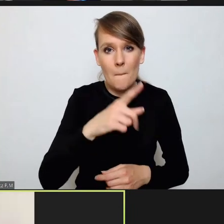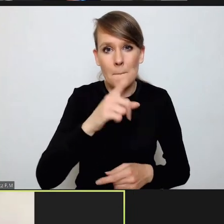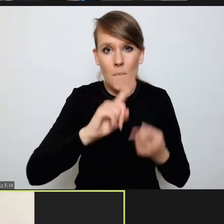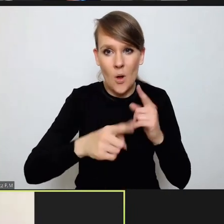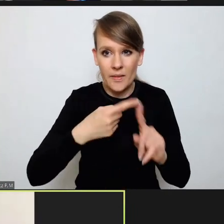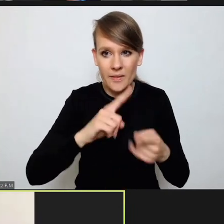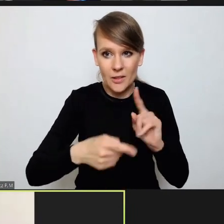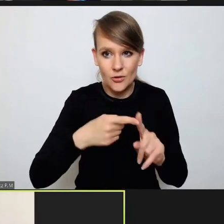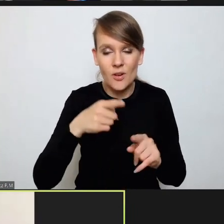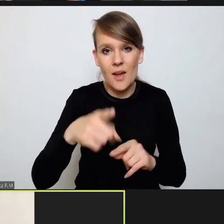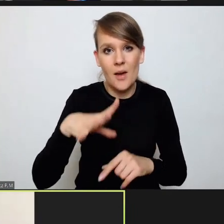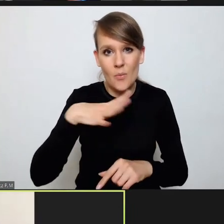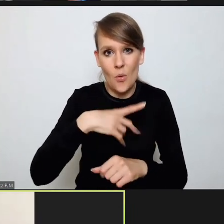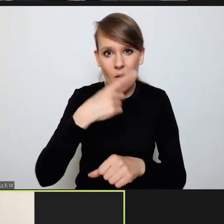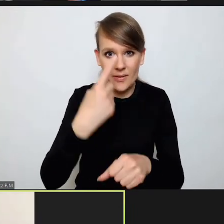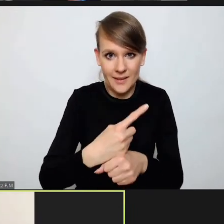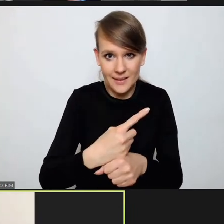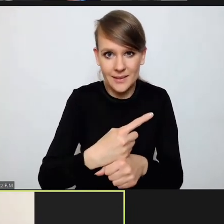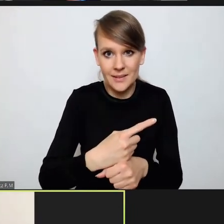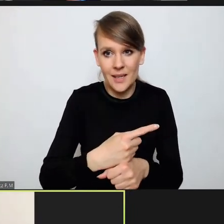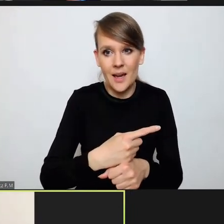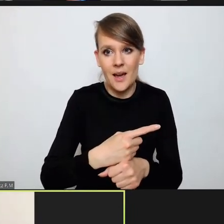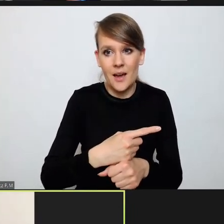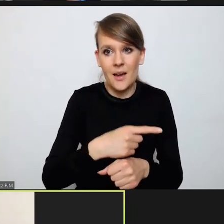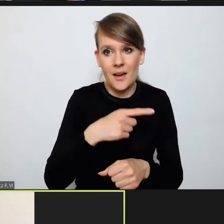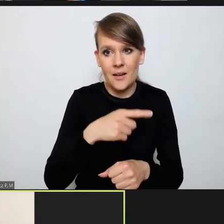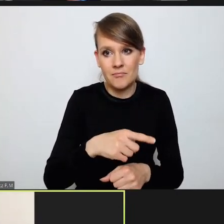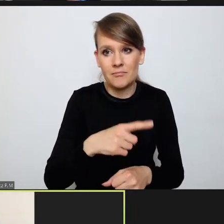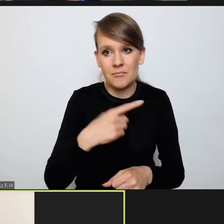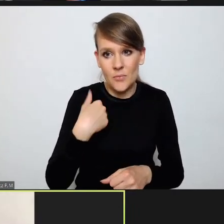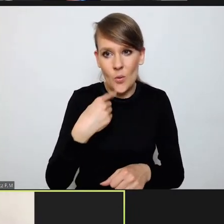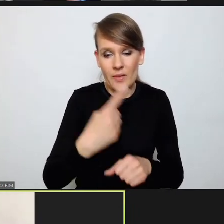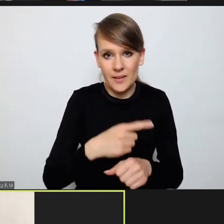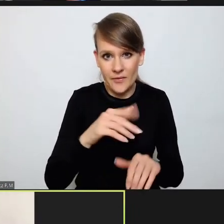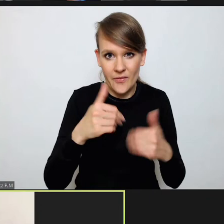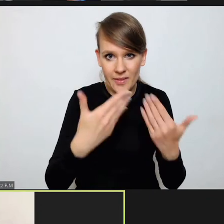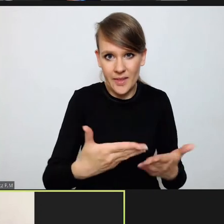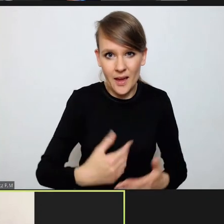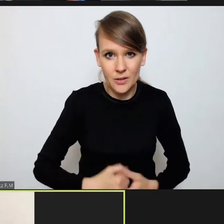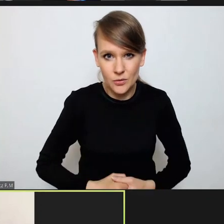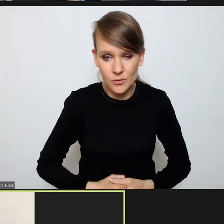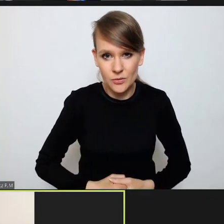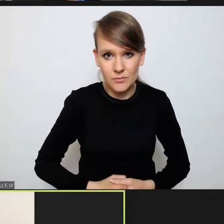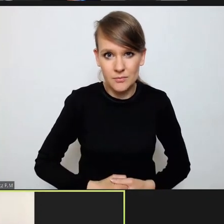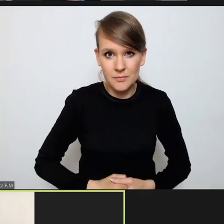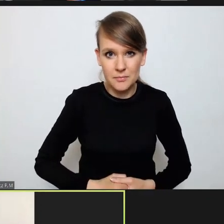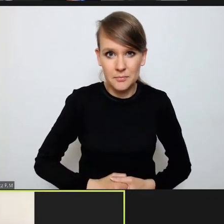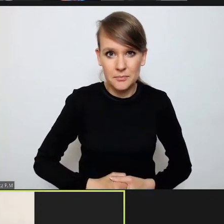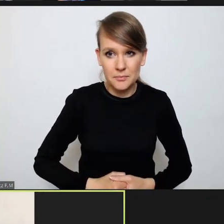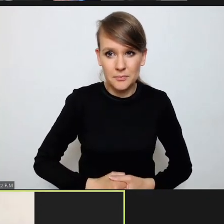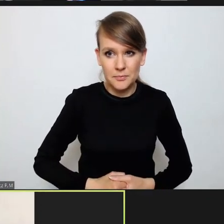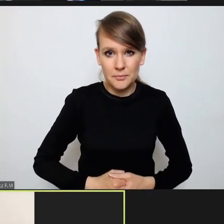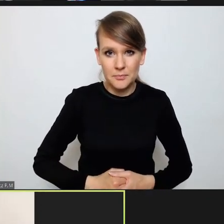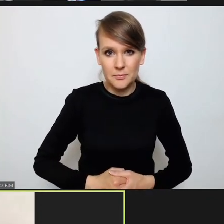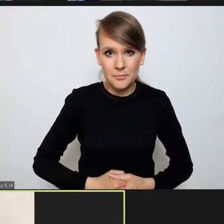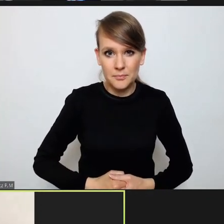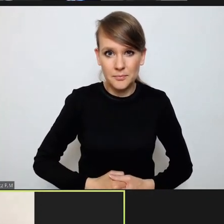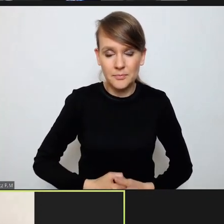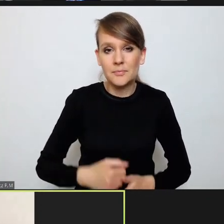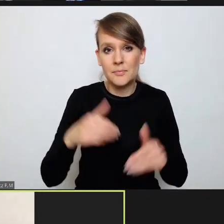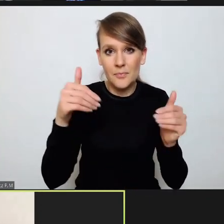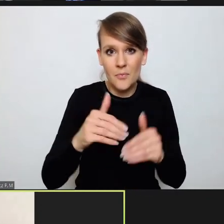zdecydowała się wydać niejako Trybunałowi. Czyli pojawią się, czy zostanie niejako ugruntowana,